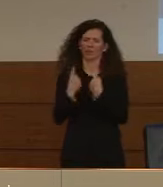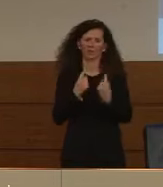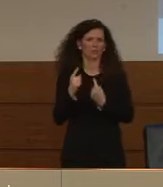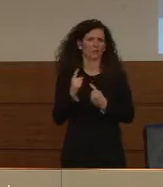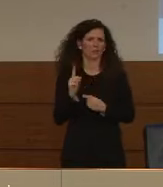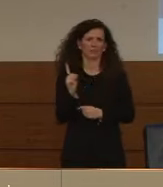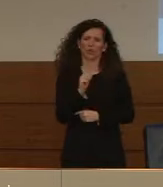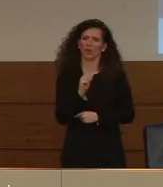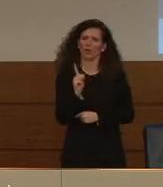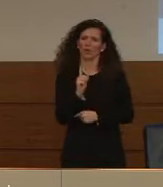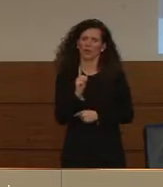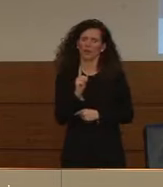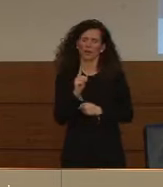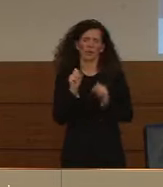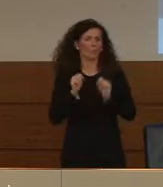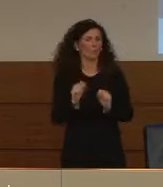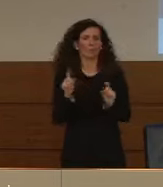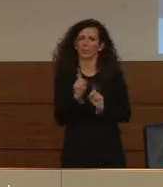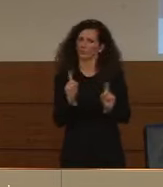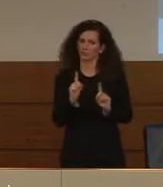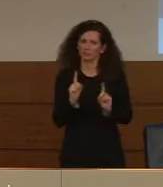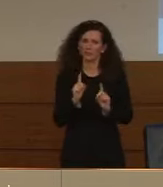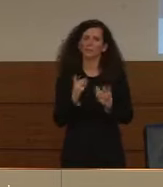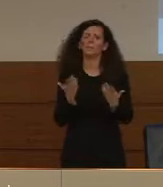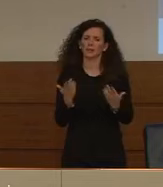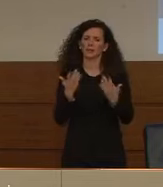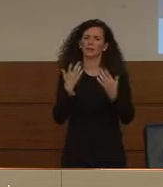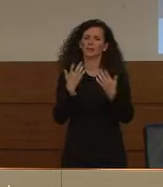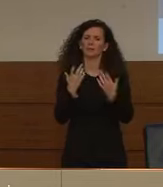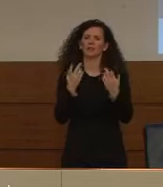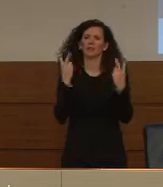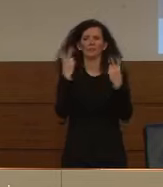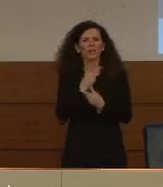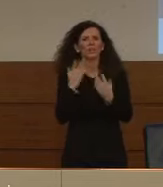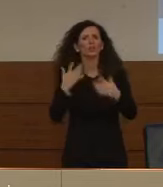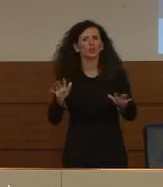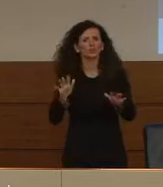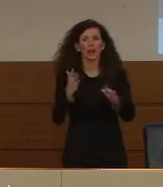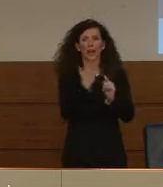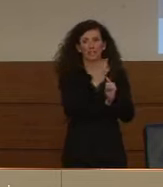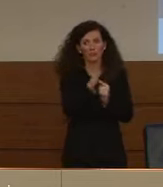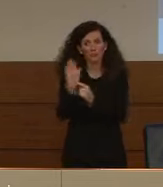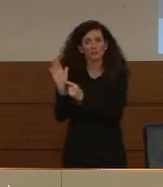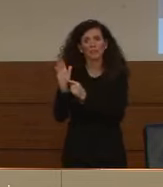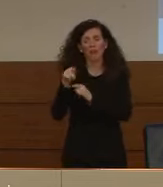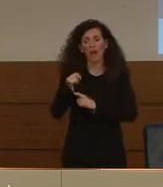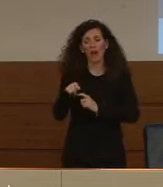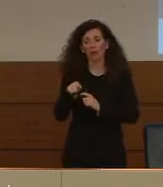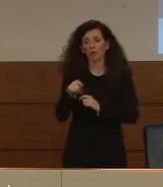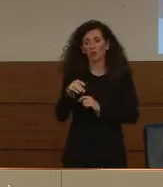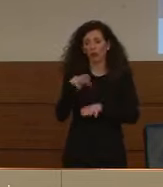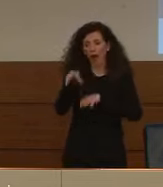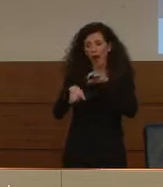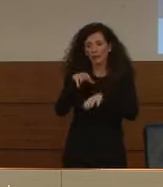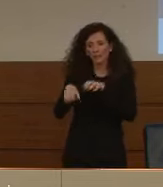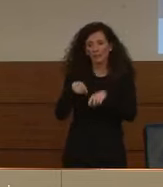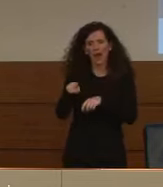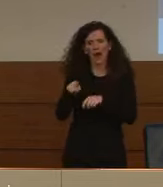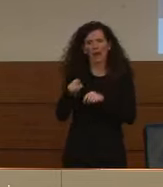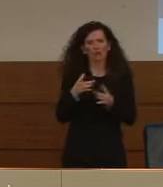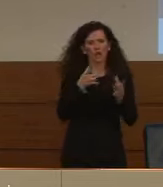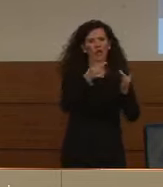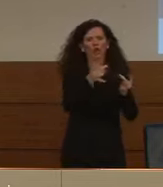esiste ed è stato dimostrato la possibilità di diffusione del contagio tra